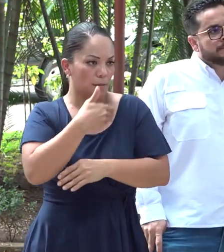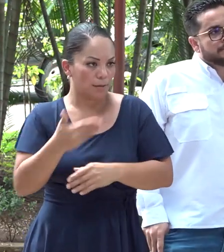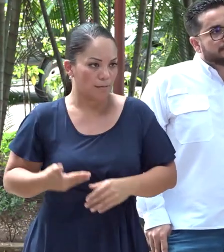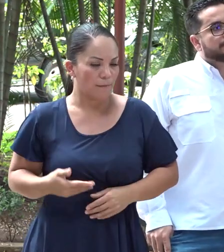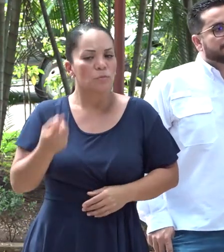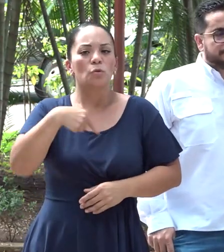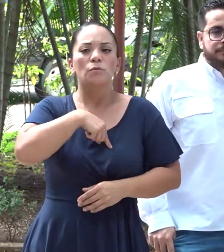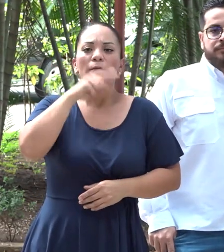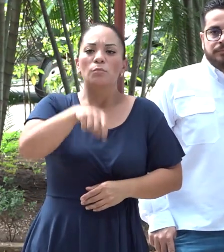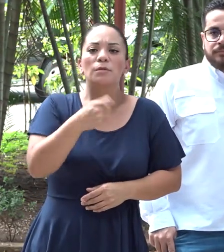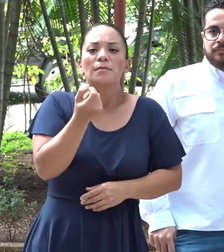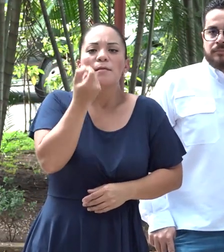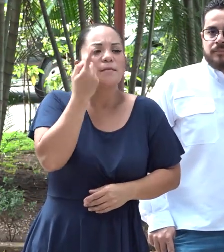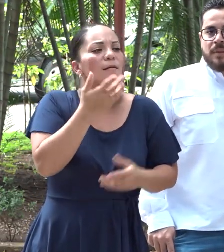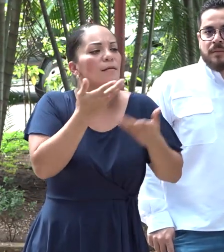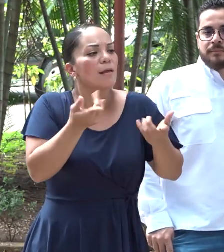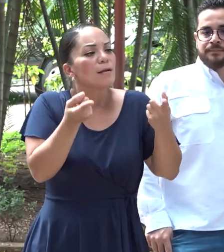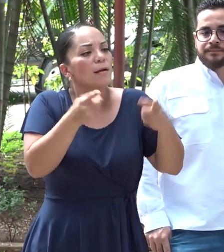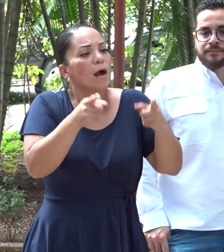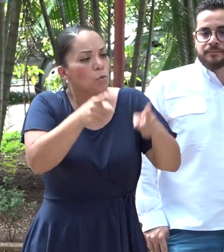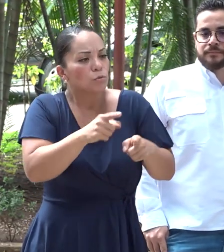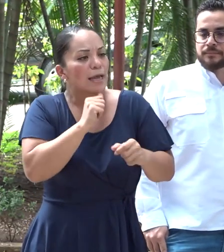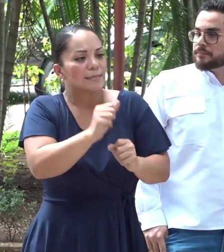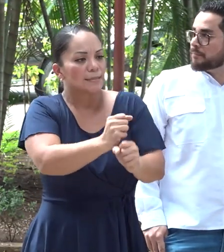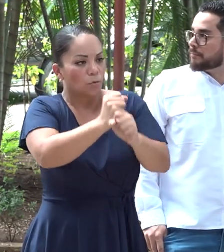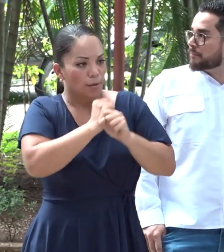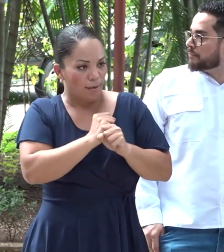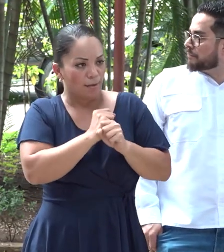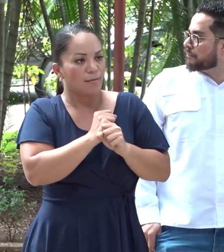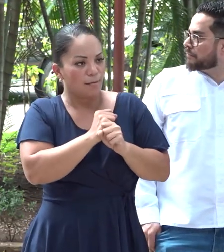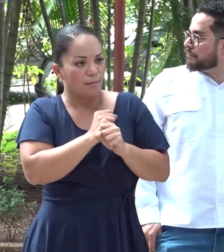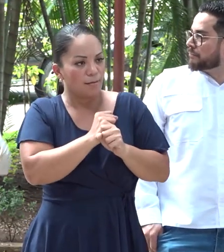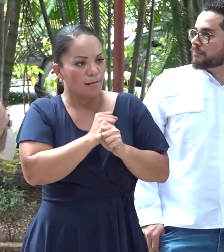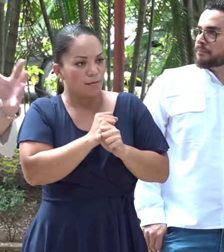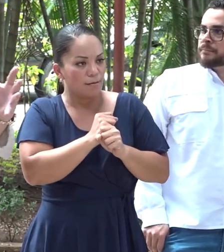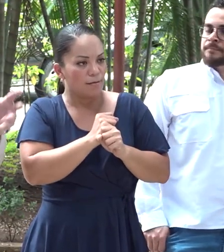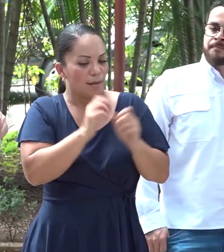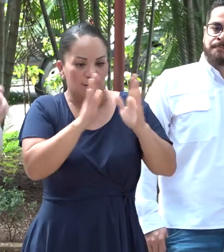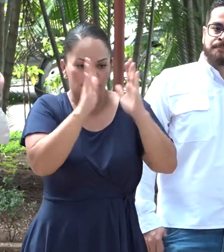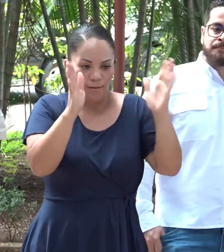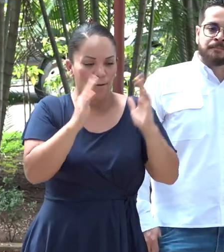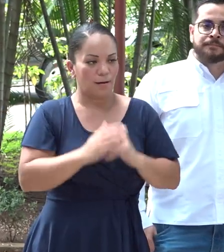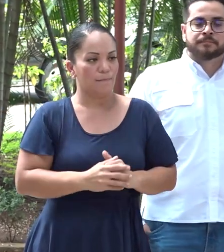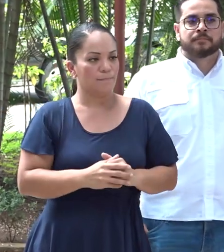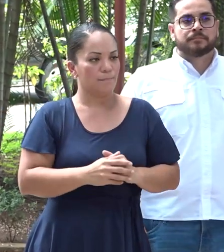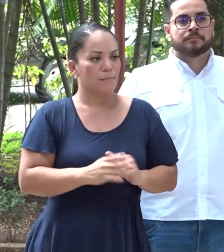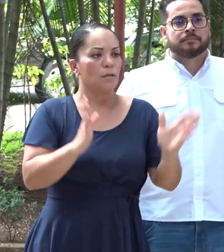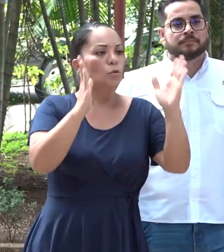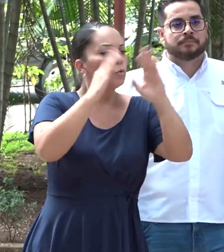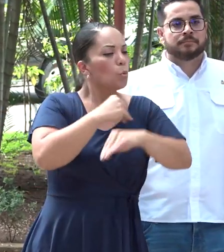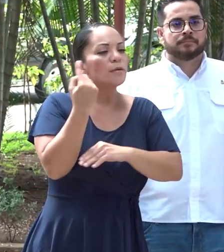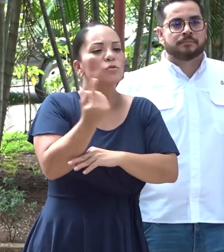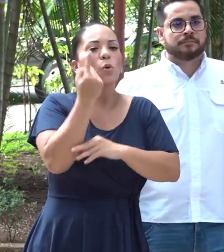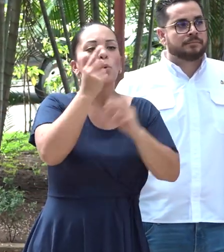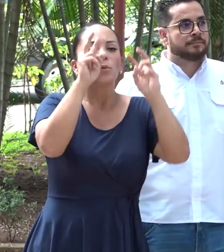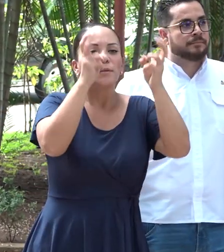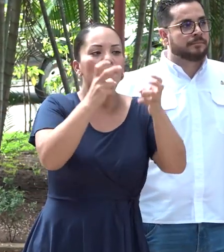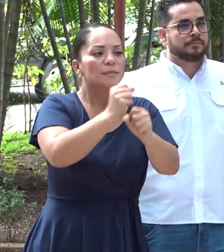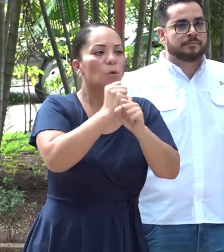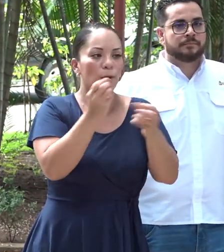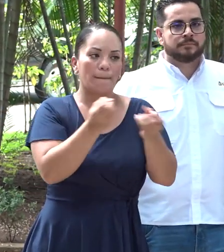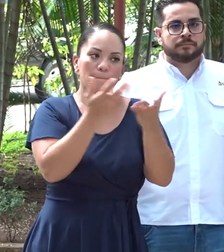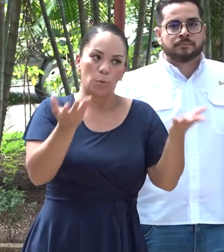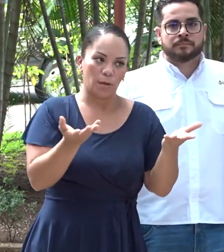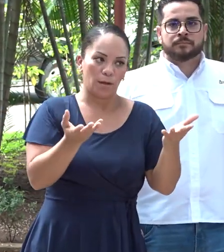entender la causa de la inseguridad producto en general. Y no hay solo un tema de seguridad